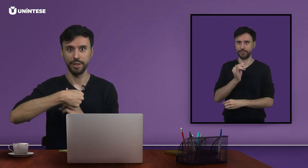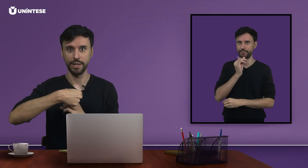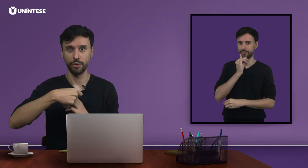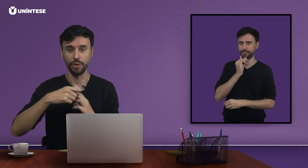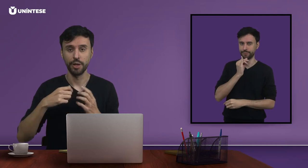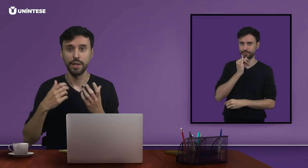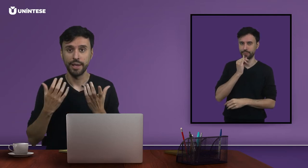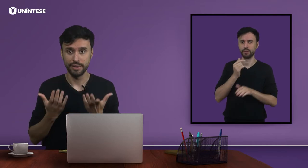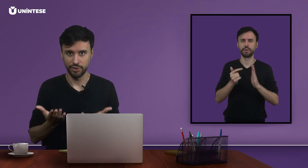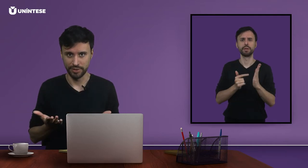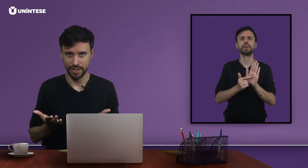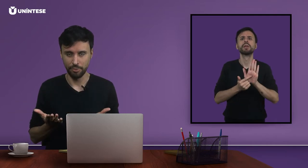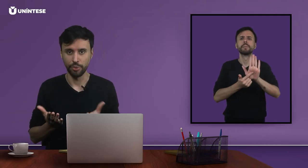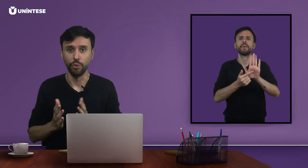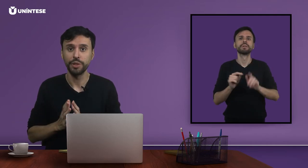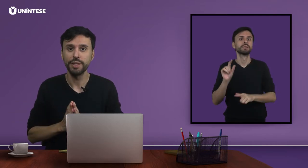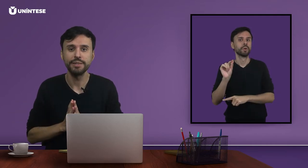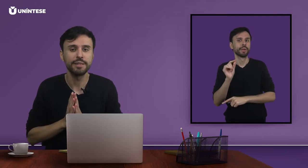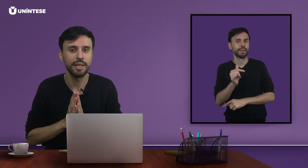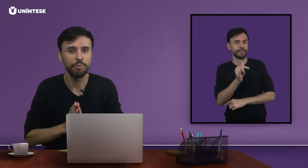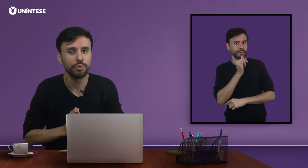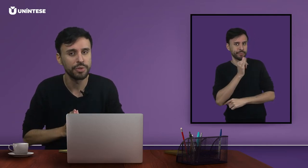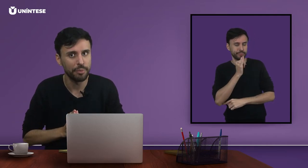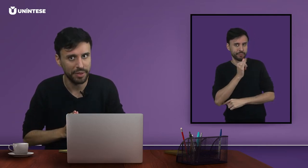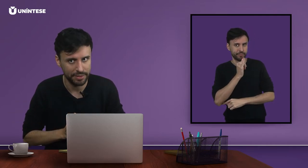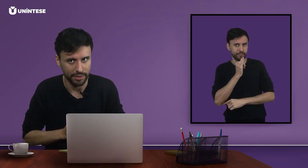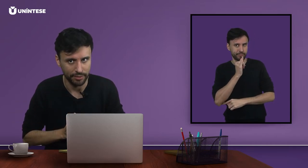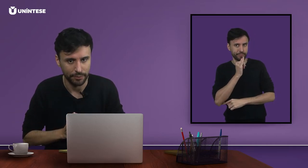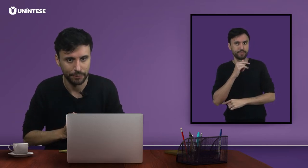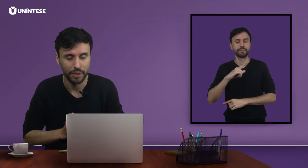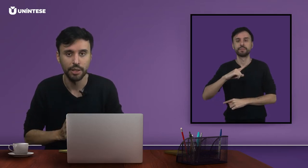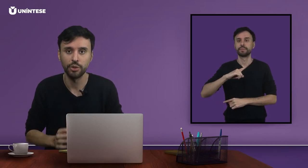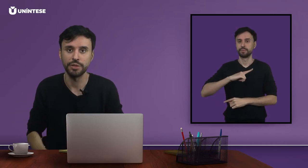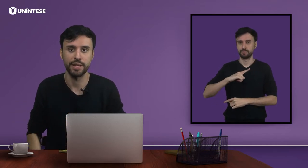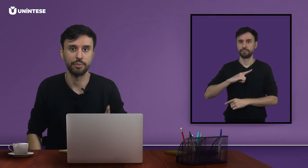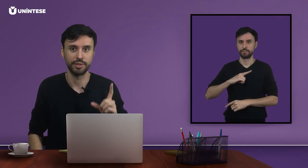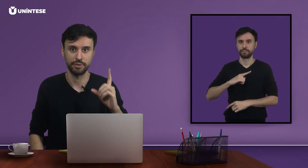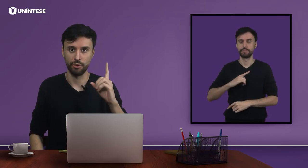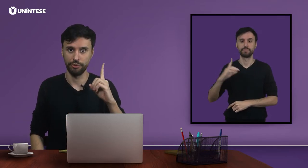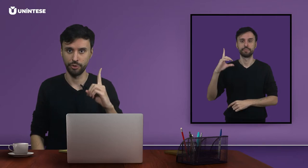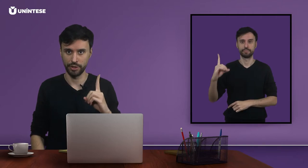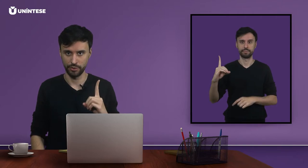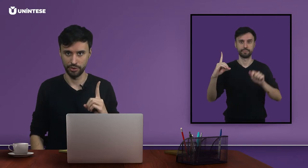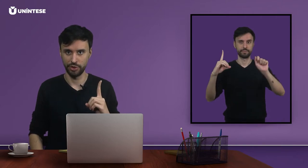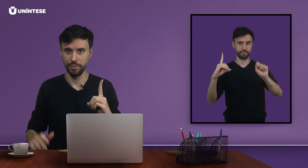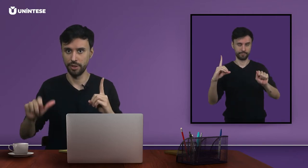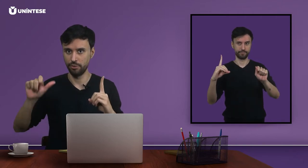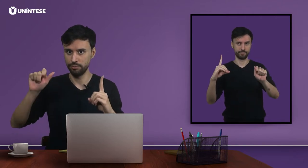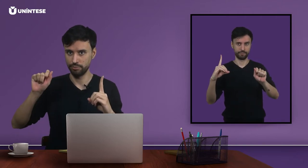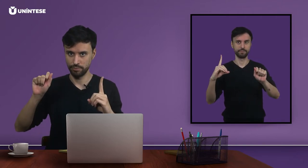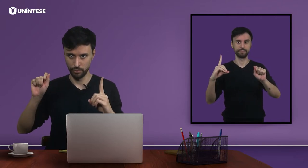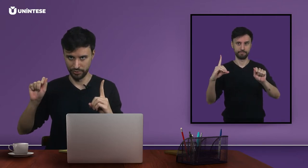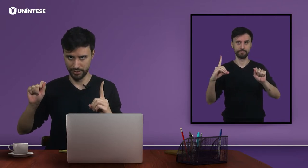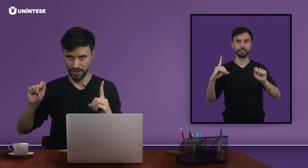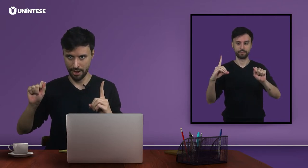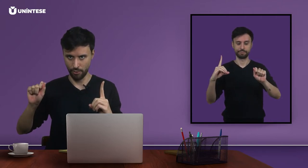Compreenderam este exemplo? O que esse exemplo nos apresenta? Que nós temos as configurações de mão do sinal,